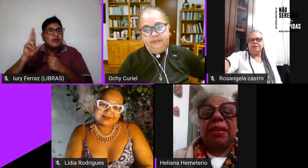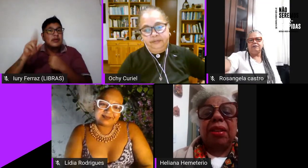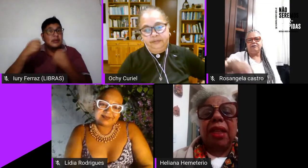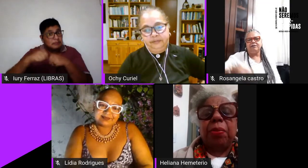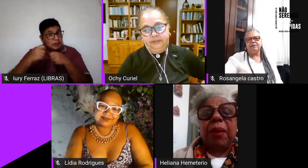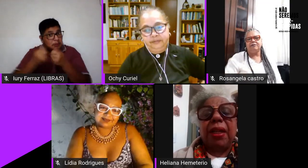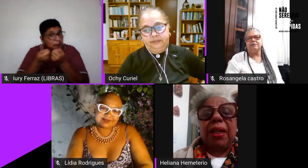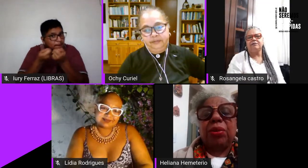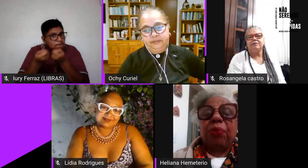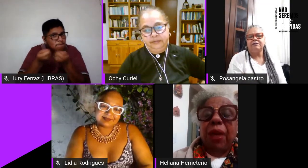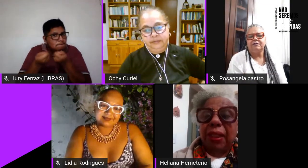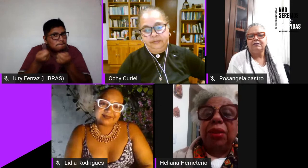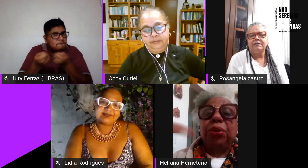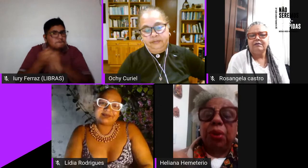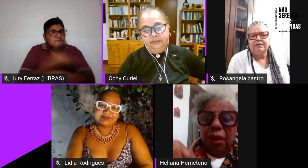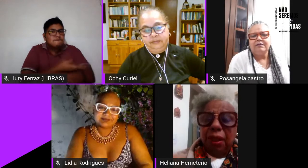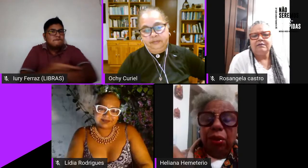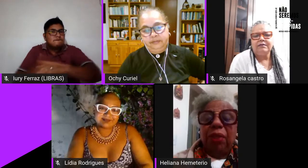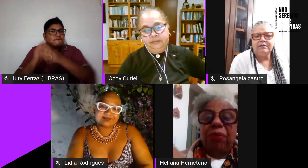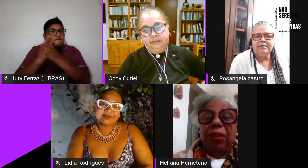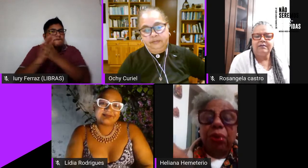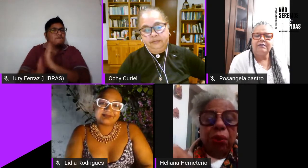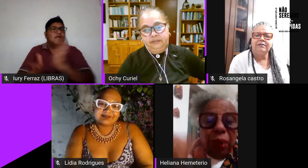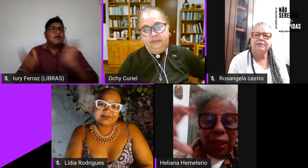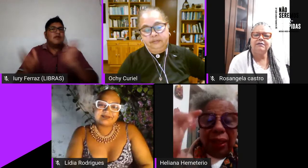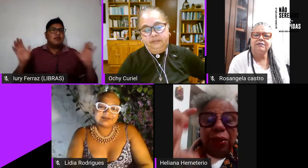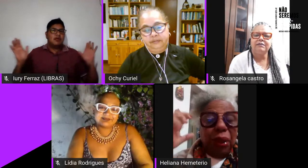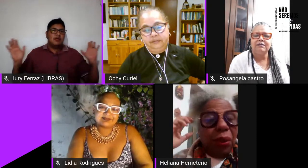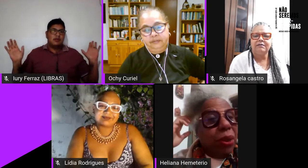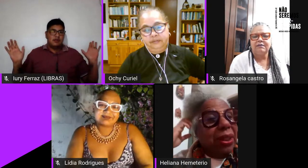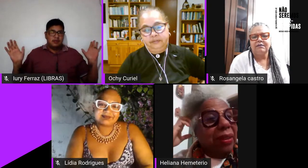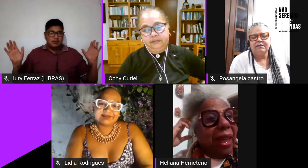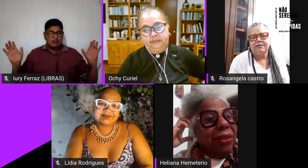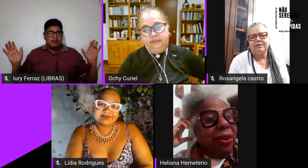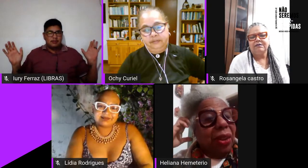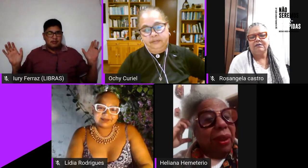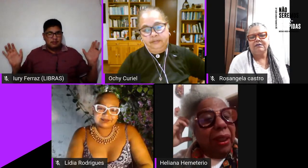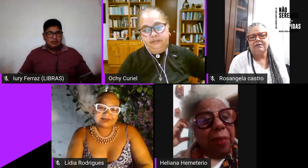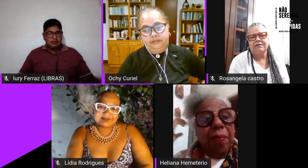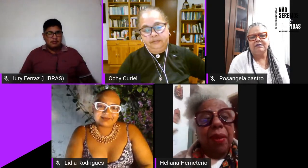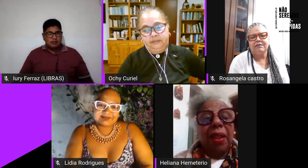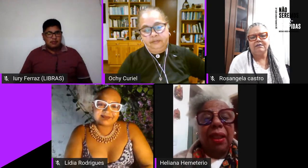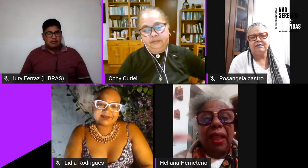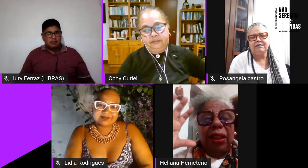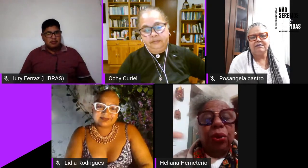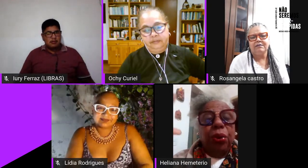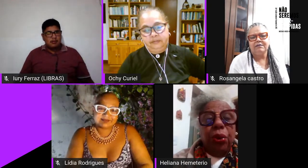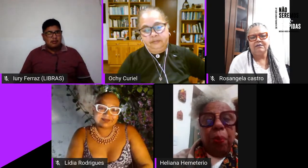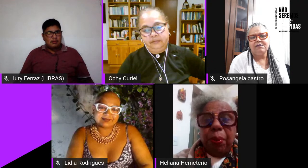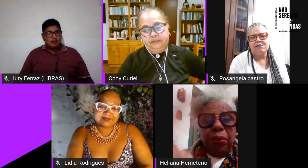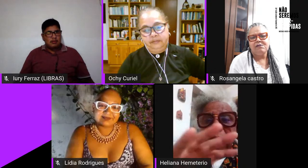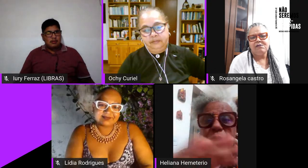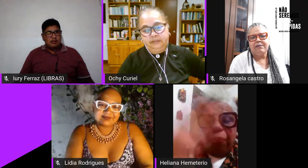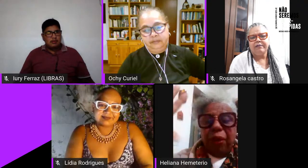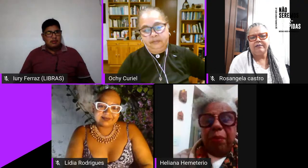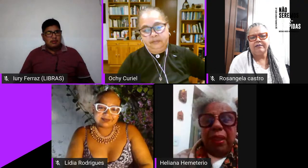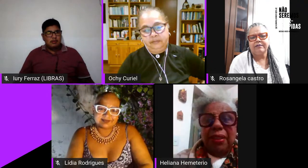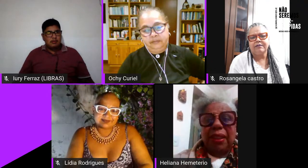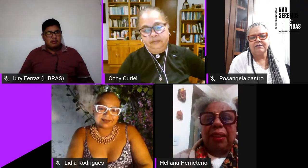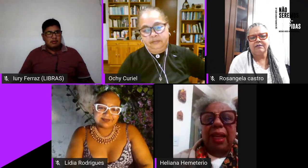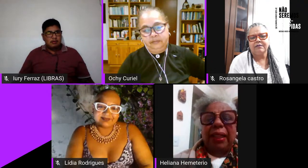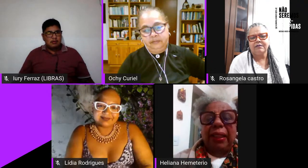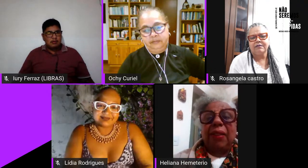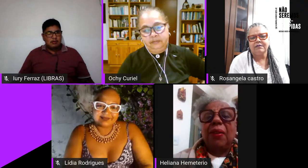a discriminação das brancas tô falando do do evento a leitura hoje à tarde que eu li né lá do grupo do grupo